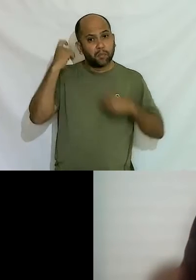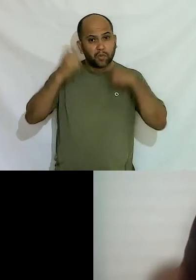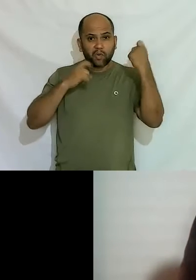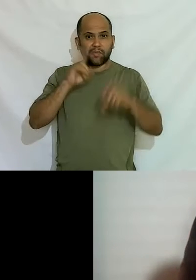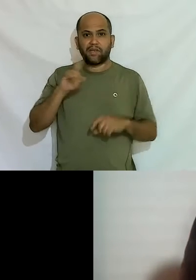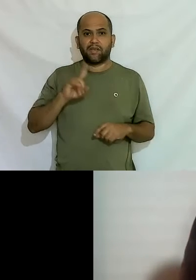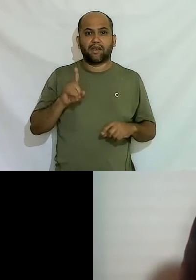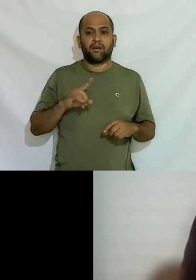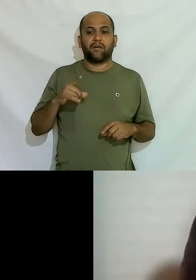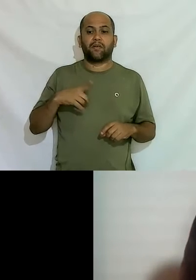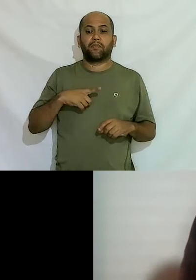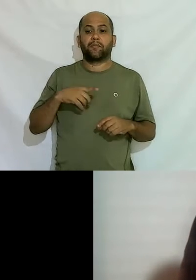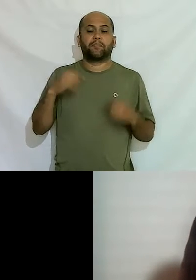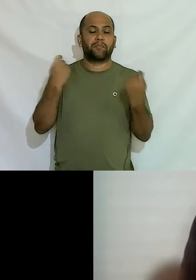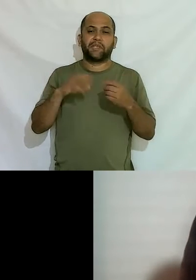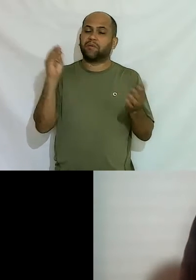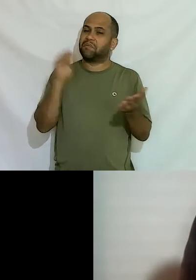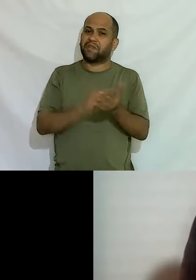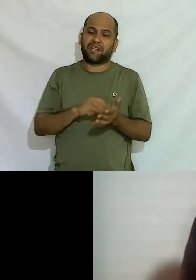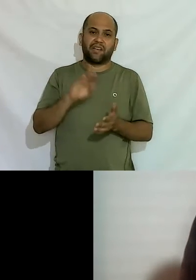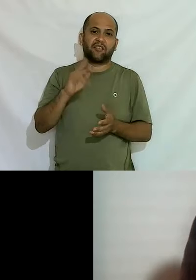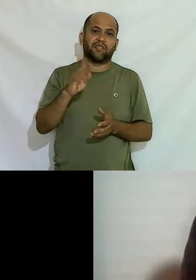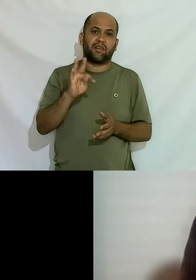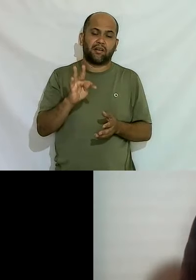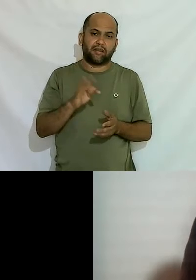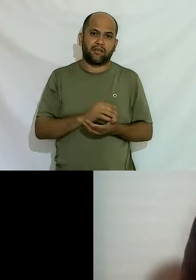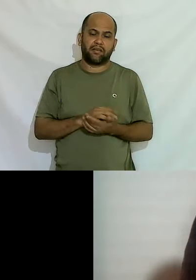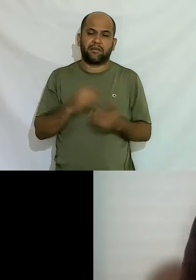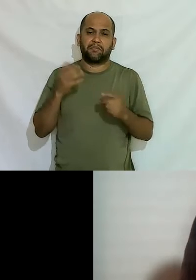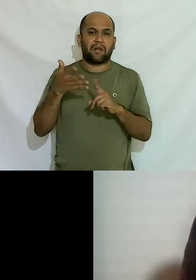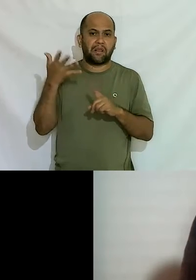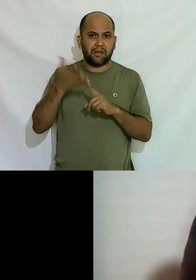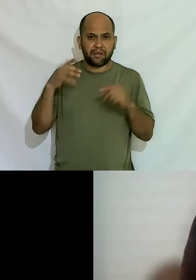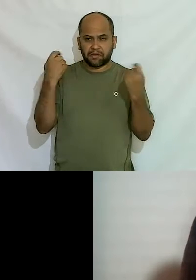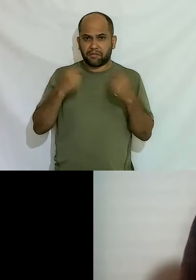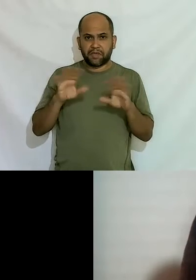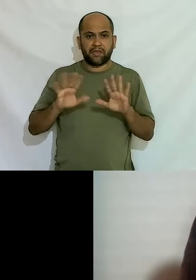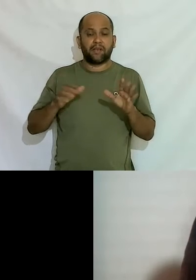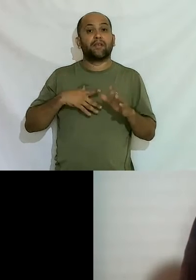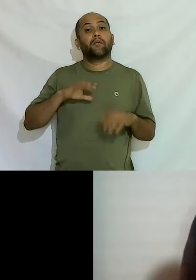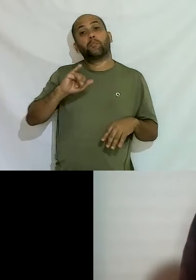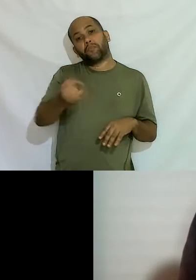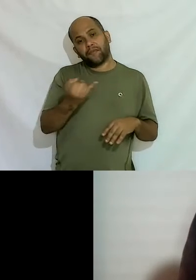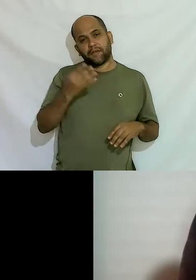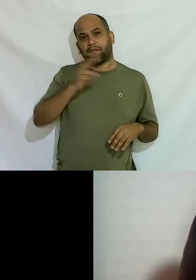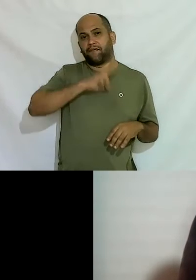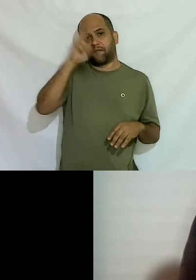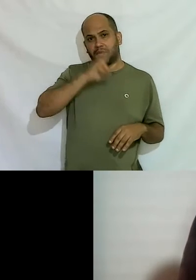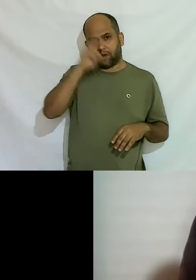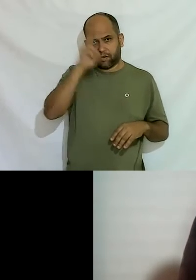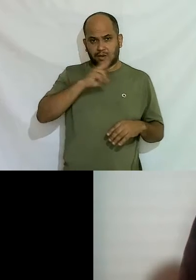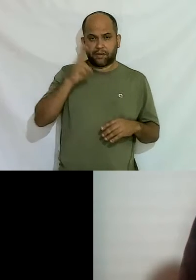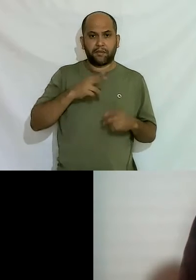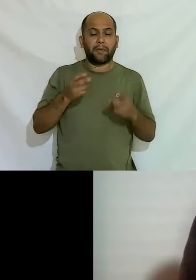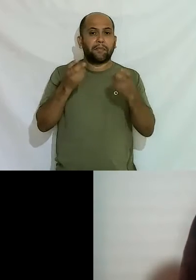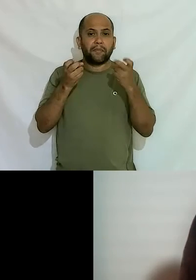mandar o RA de novo aqui no chat ao longo da palestra da nossa conversa então aproveitem bastante para absorver esse